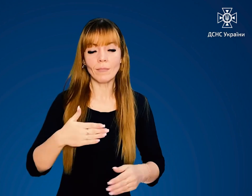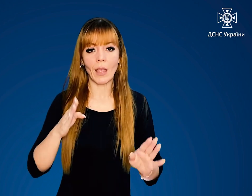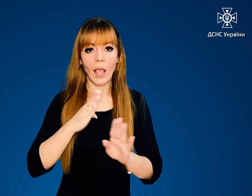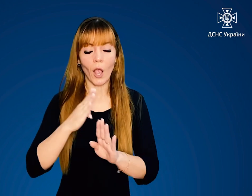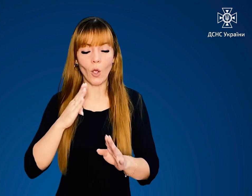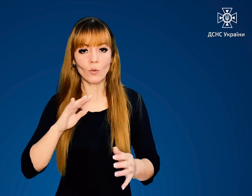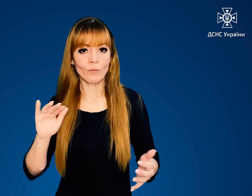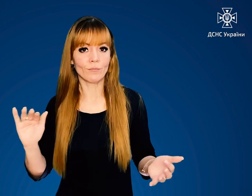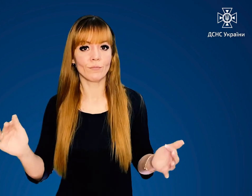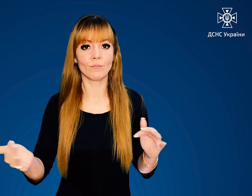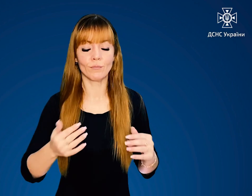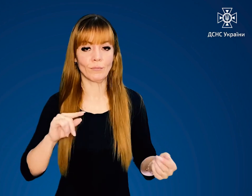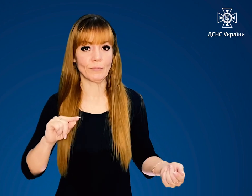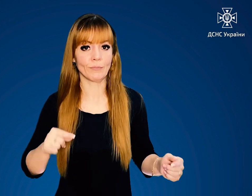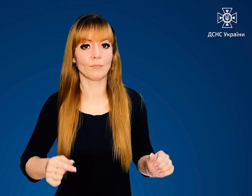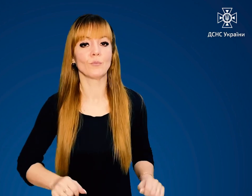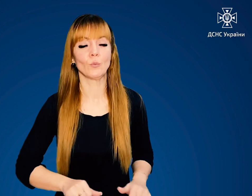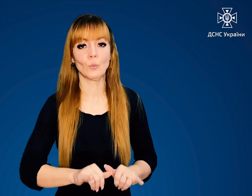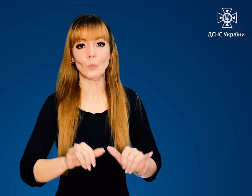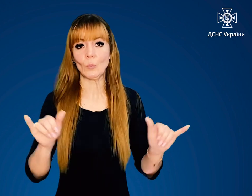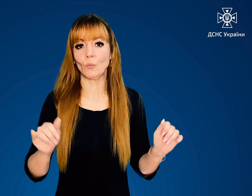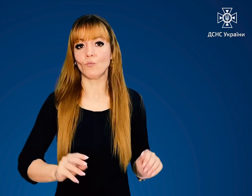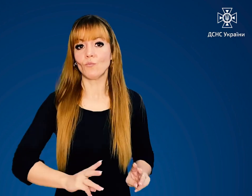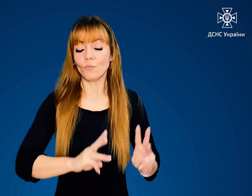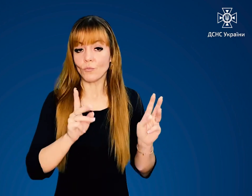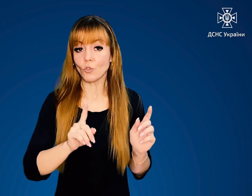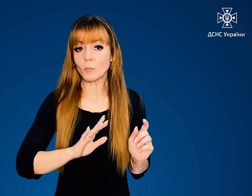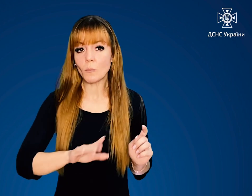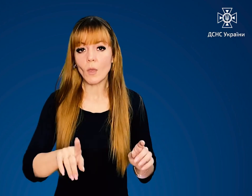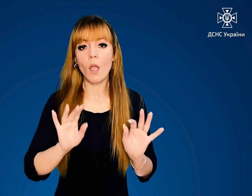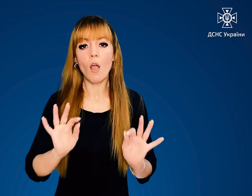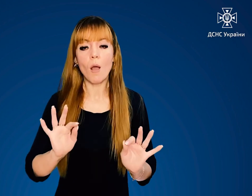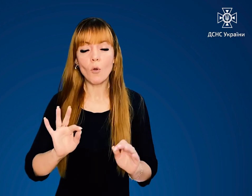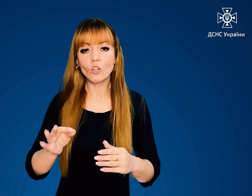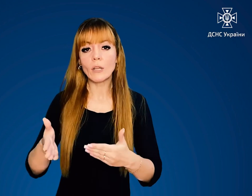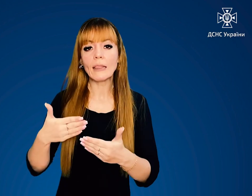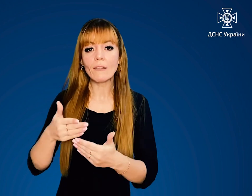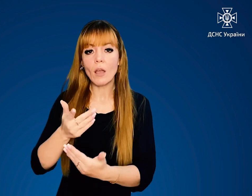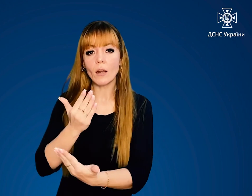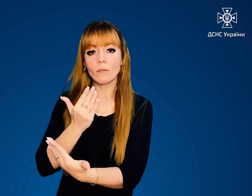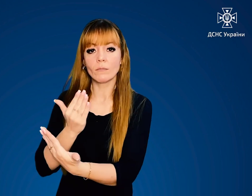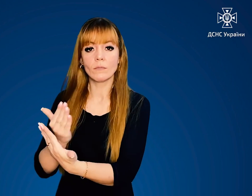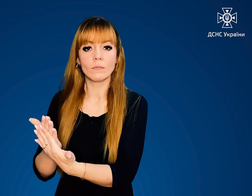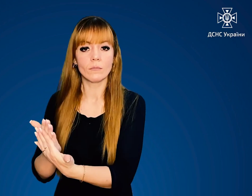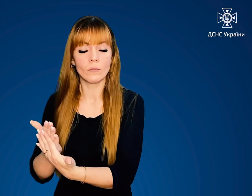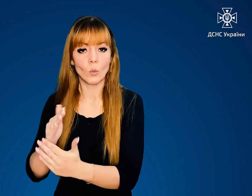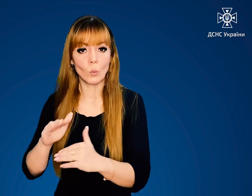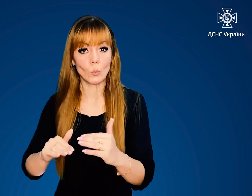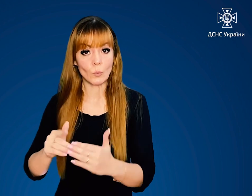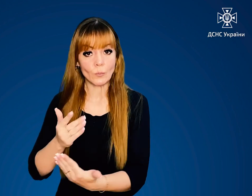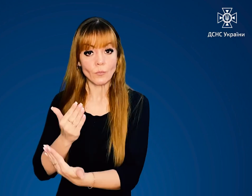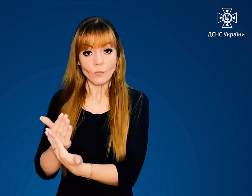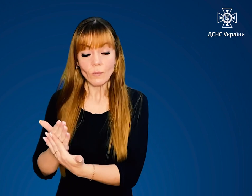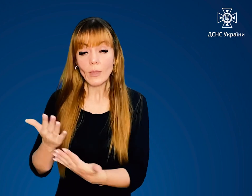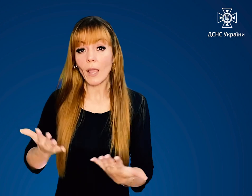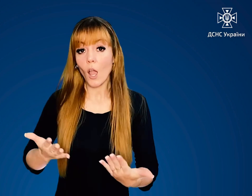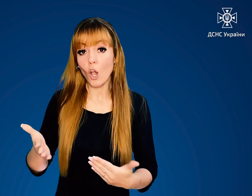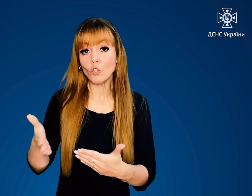повітря ззовні. Обережно торкніться до дверей тильною стороною долоні. Якщо